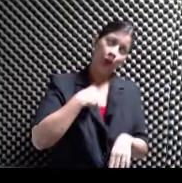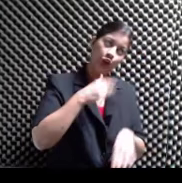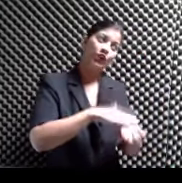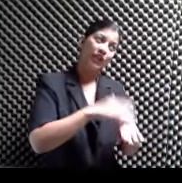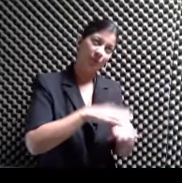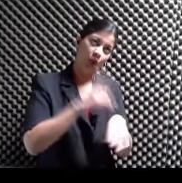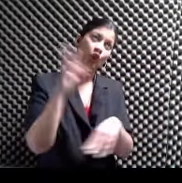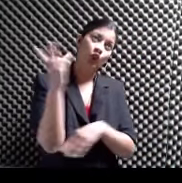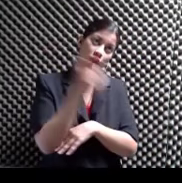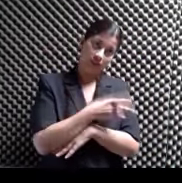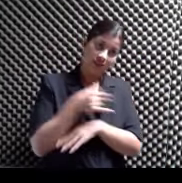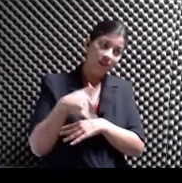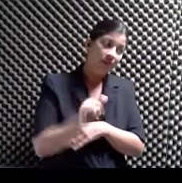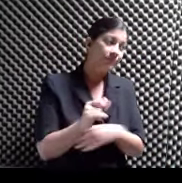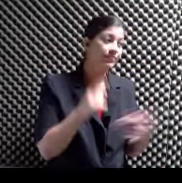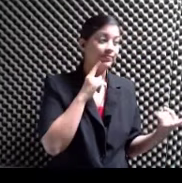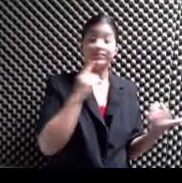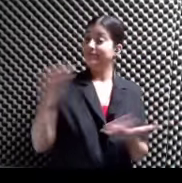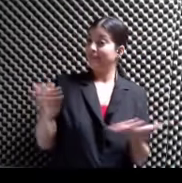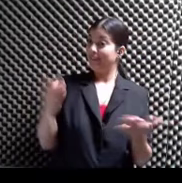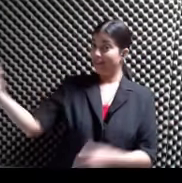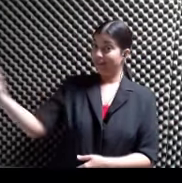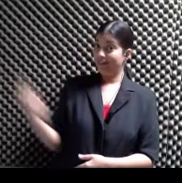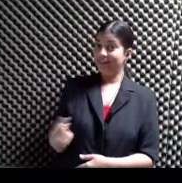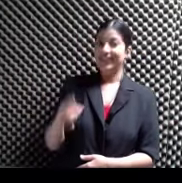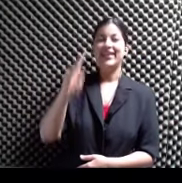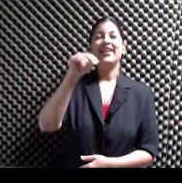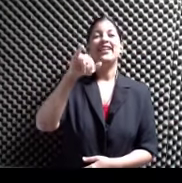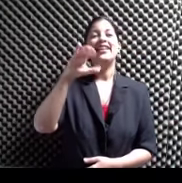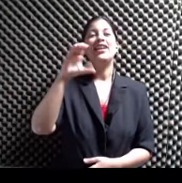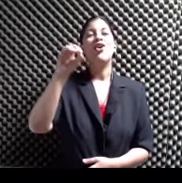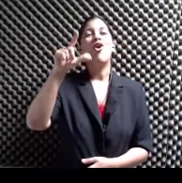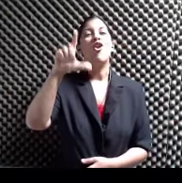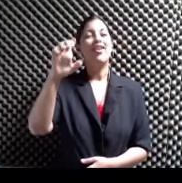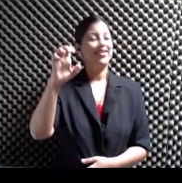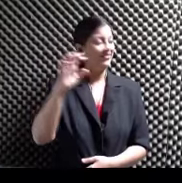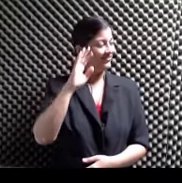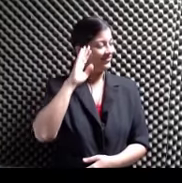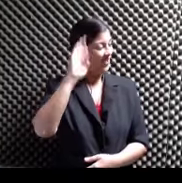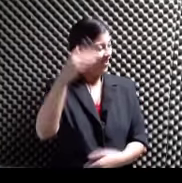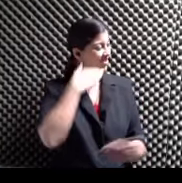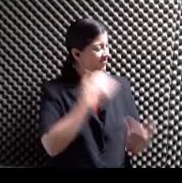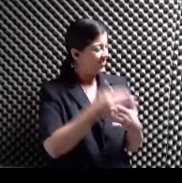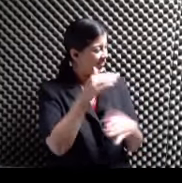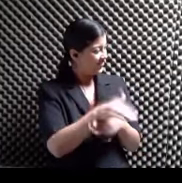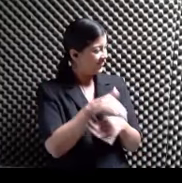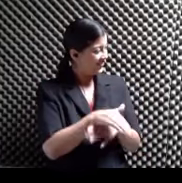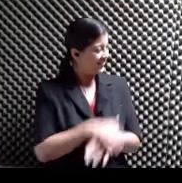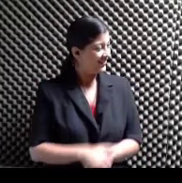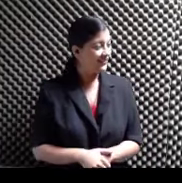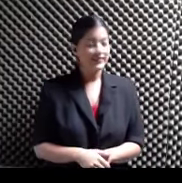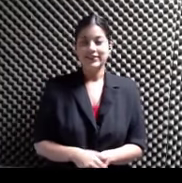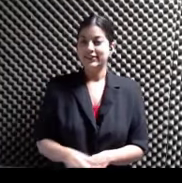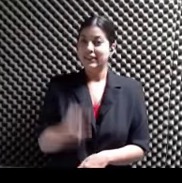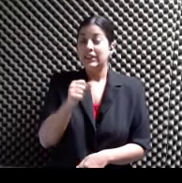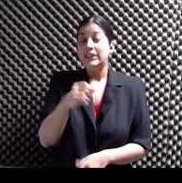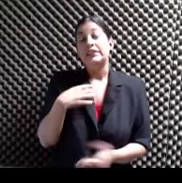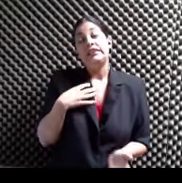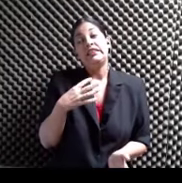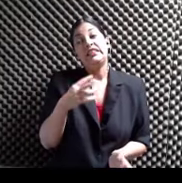Y aquí tenemos con nosotros A Nicole Hola Buenas noches Hola Pégase el micrófono Porque está enfermita Pero ella